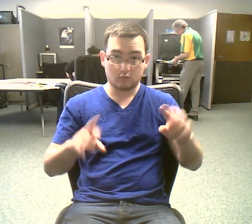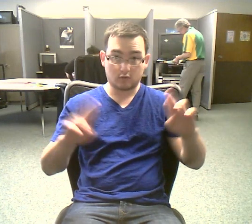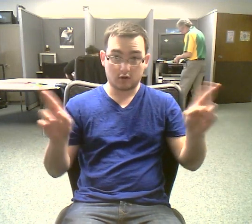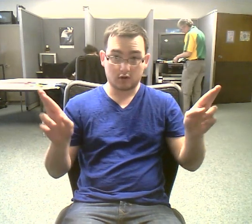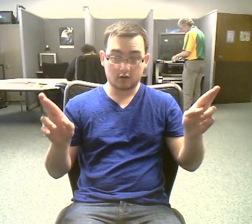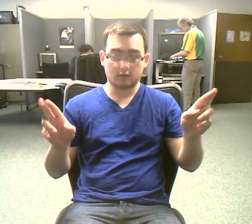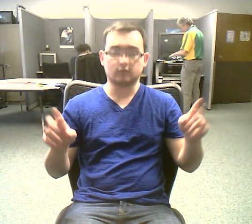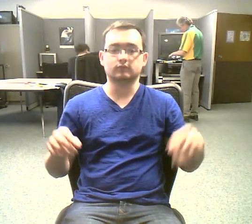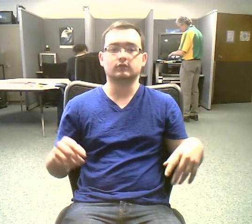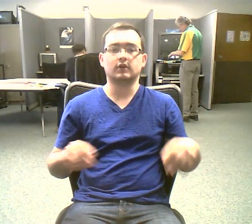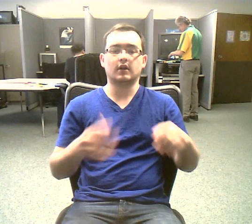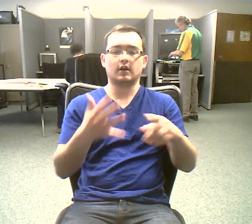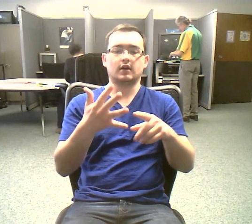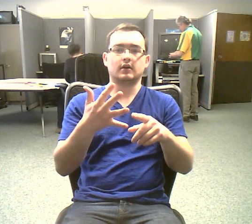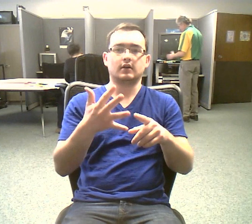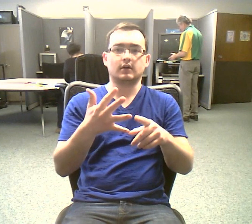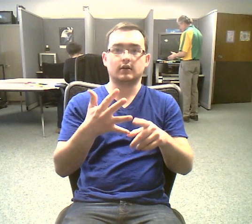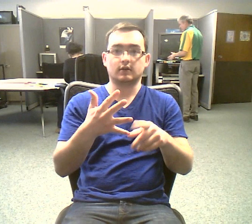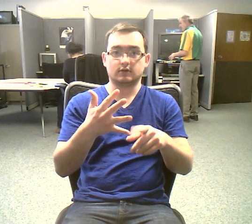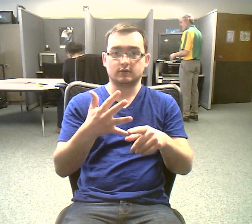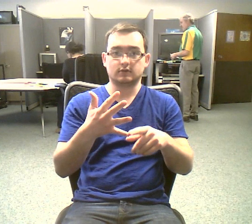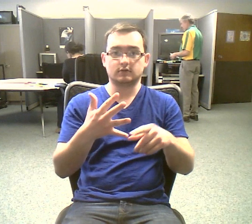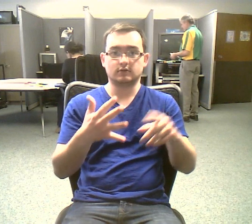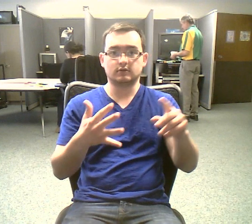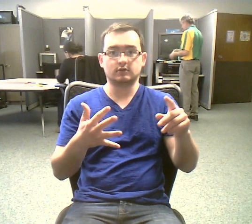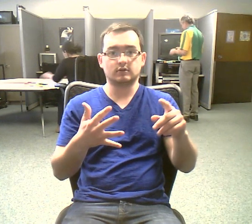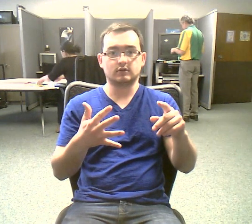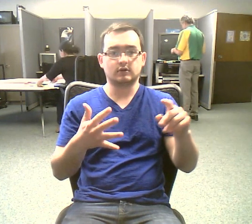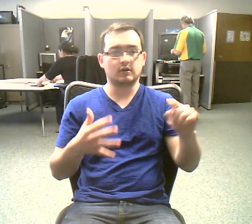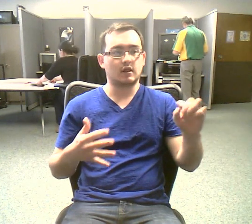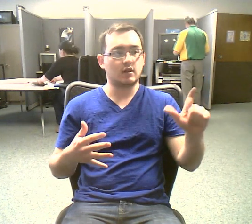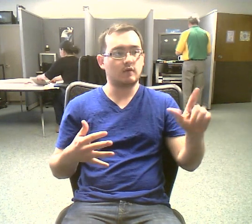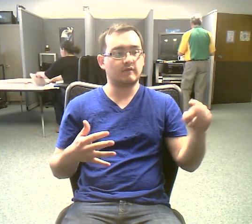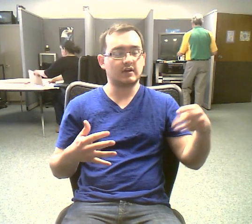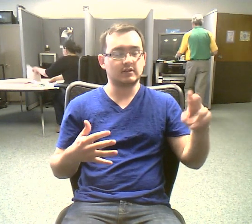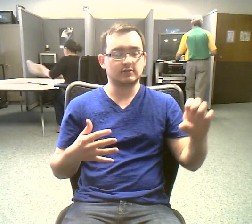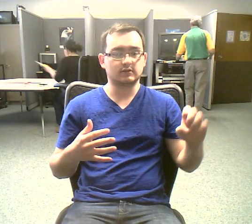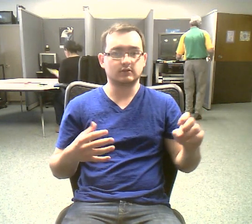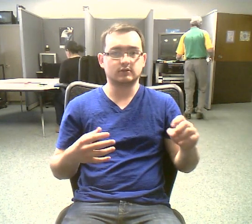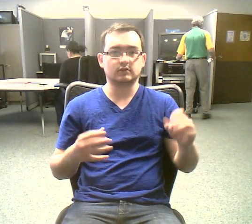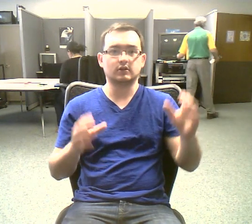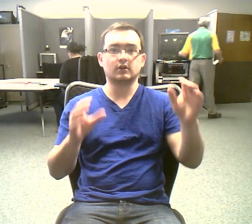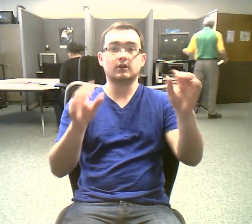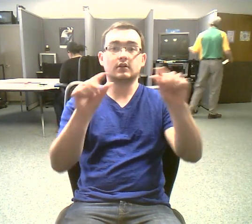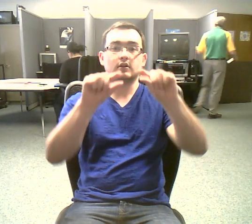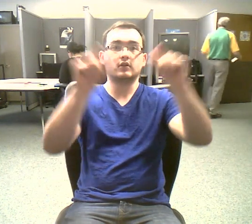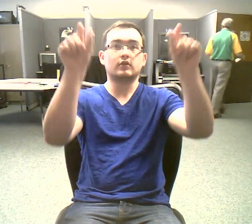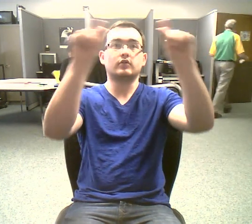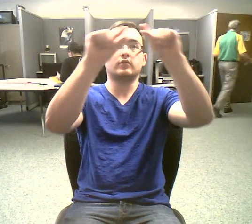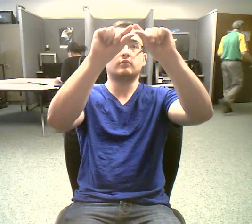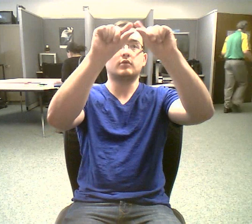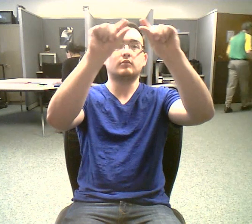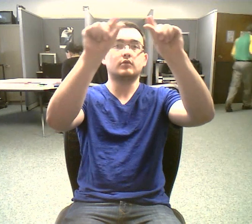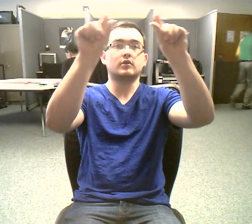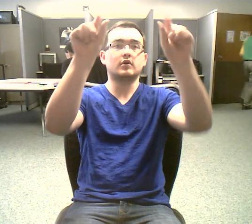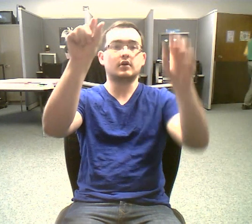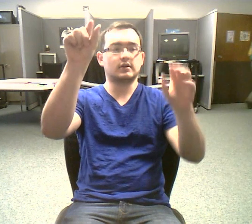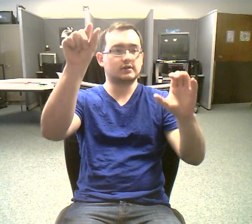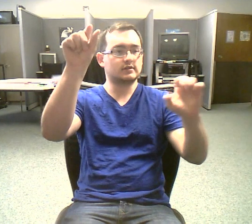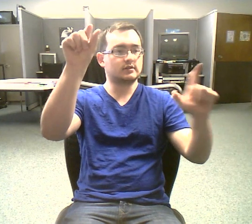is where the division is finishing up. This is the time when the cell membrane closes in and it splits the cell into two